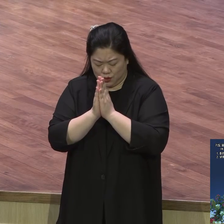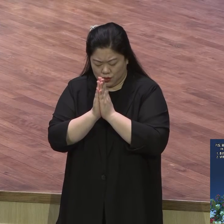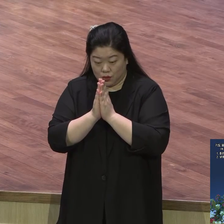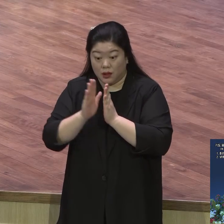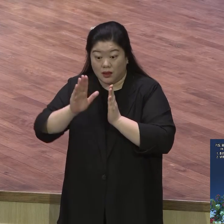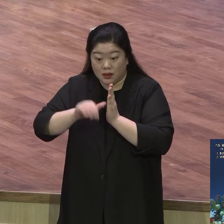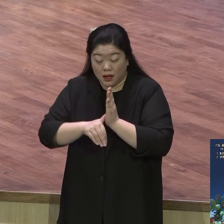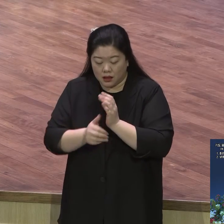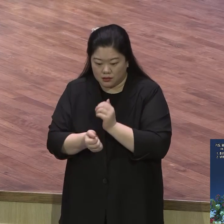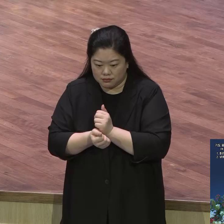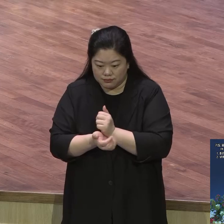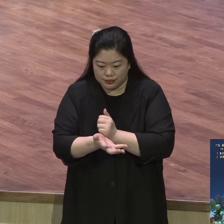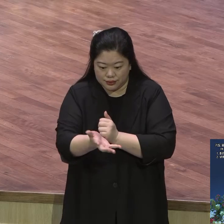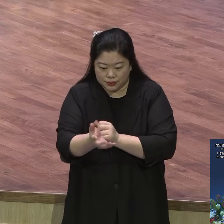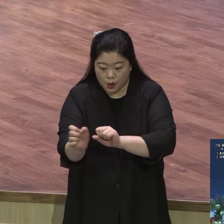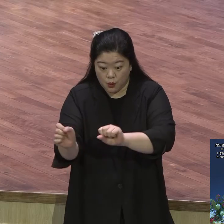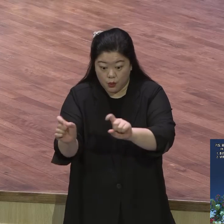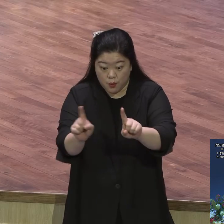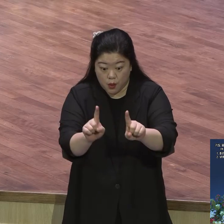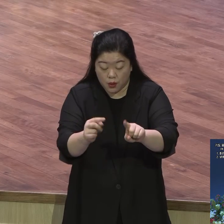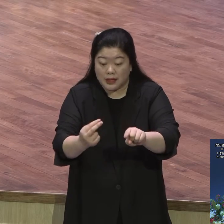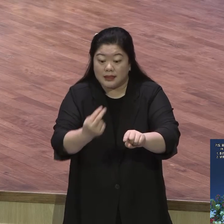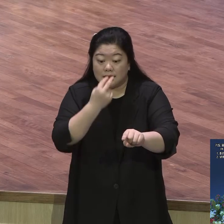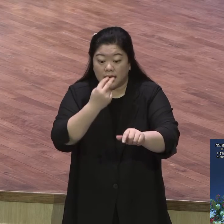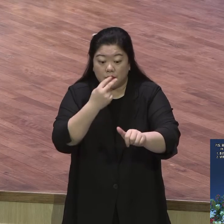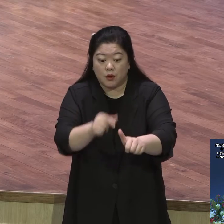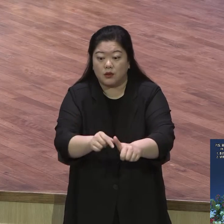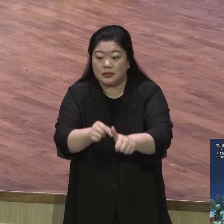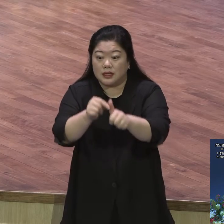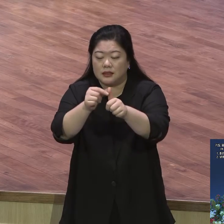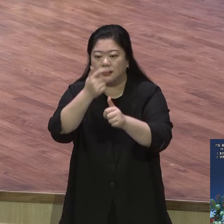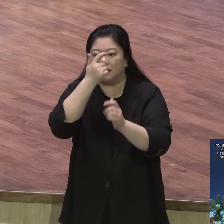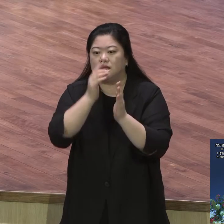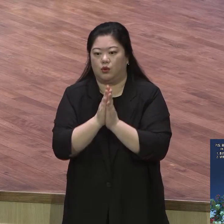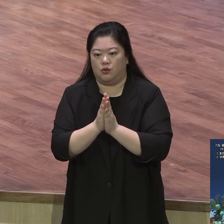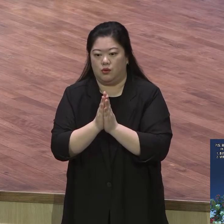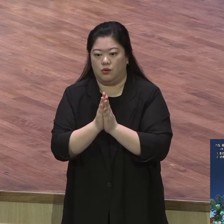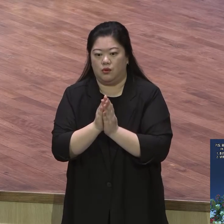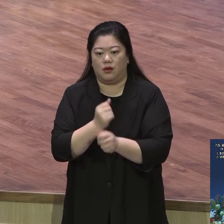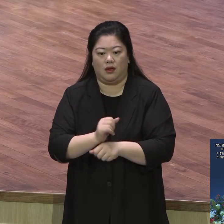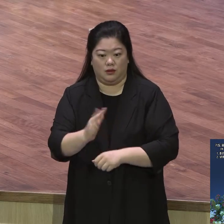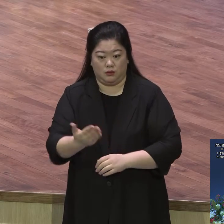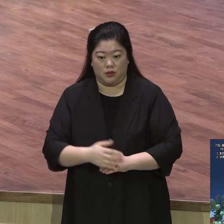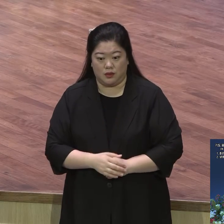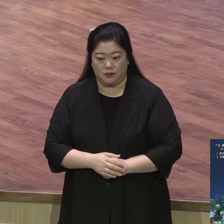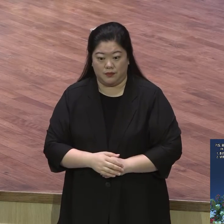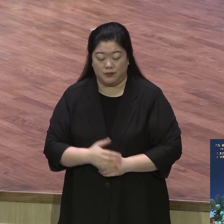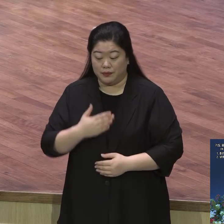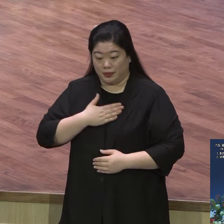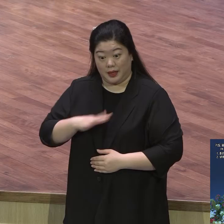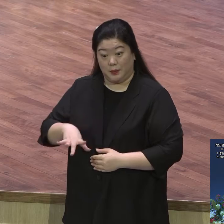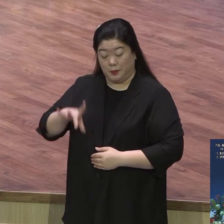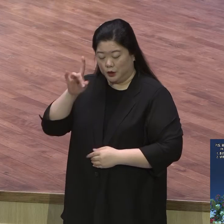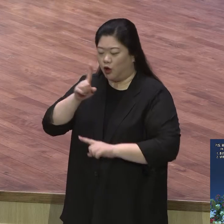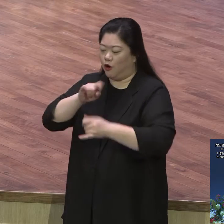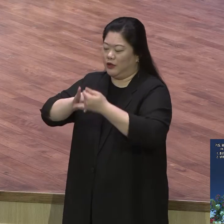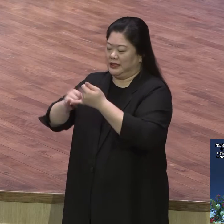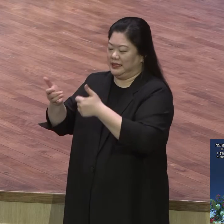기도도 기도인데 그렇게 결과적으로 그렇게 되게 돼 있어요 나의 언약 기도를 통해서 허가미껏 기여 하늘 보자가